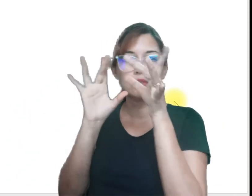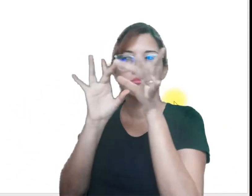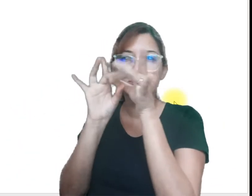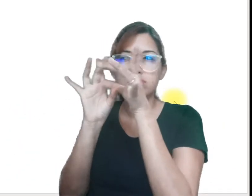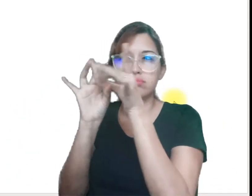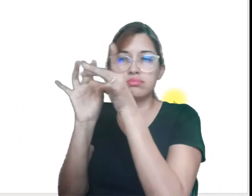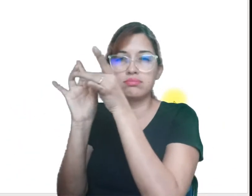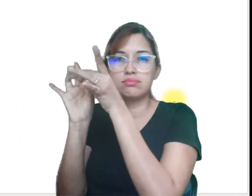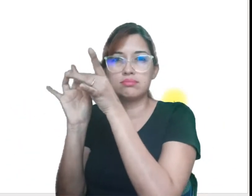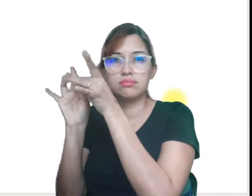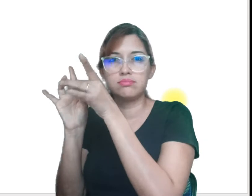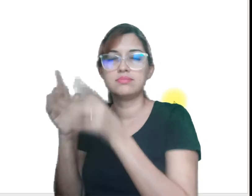feita de acordo.